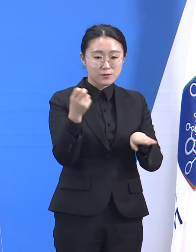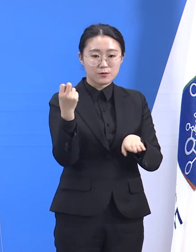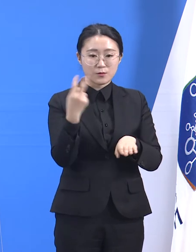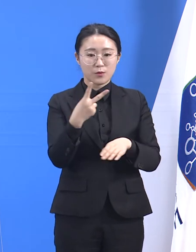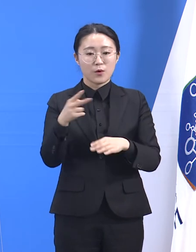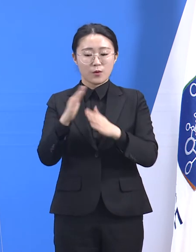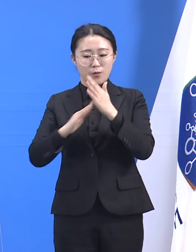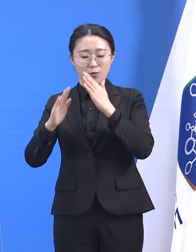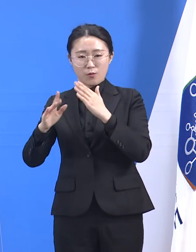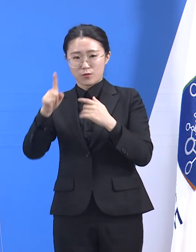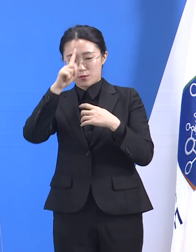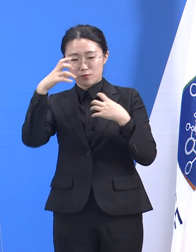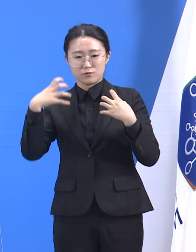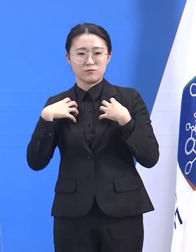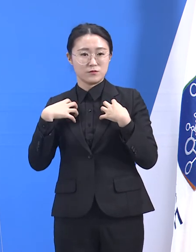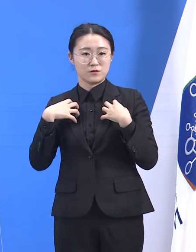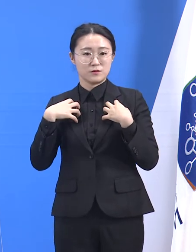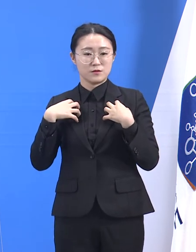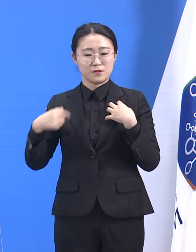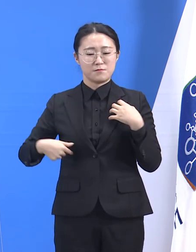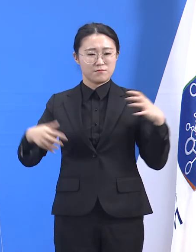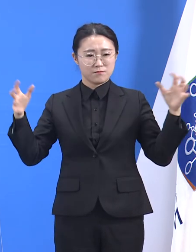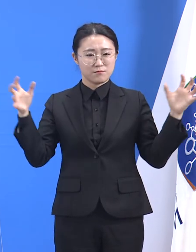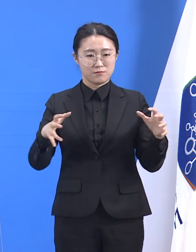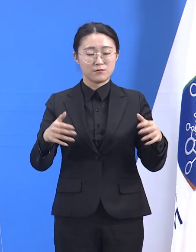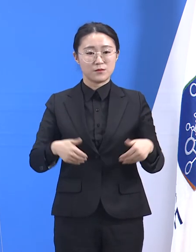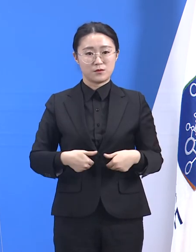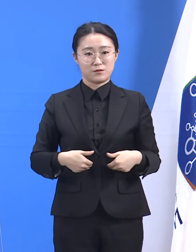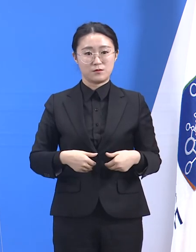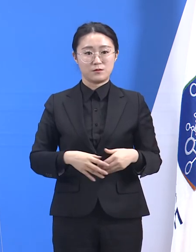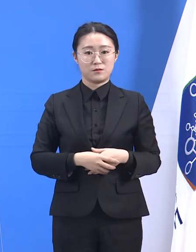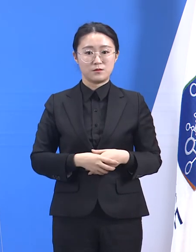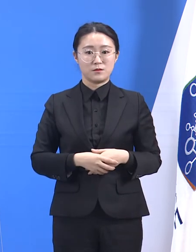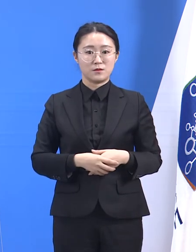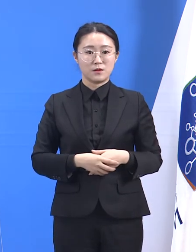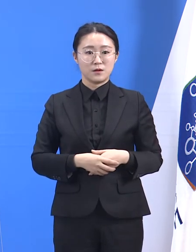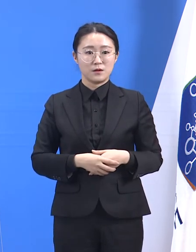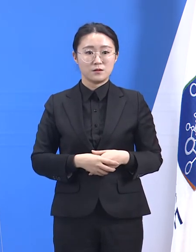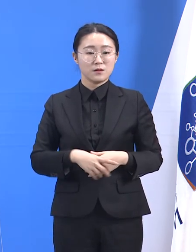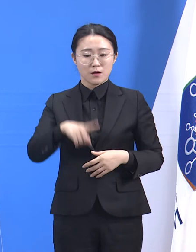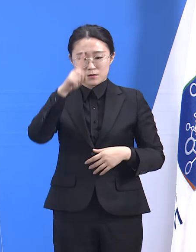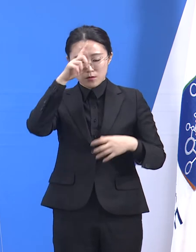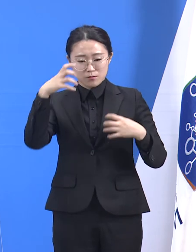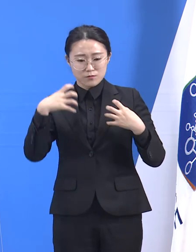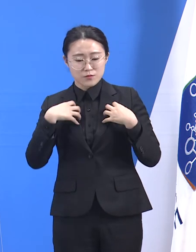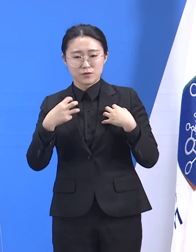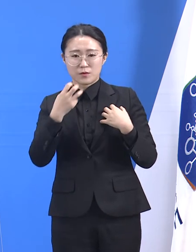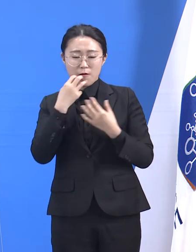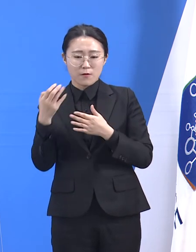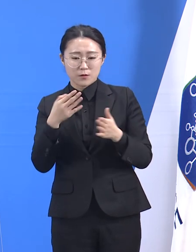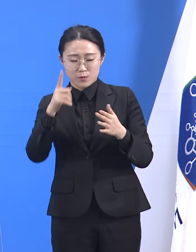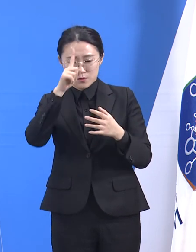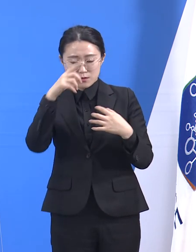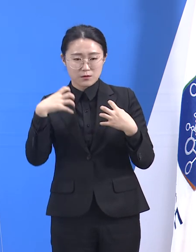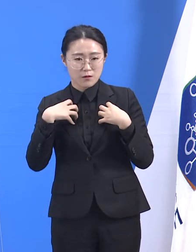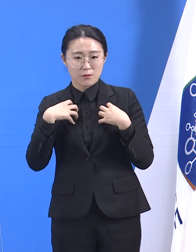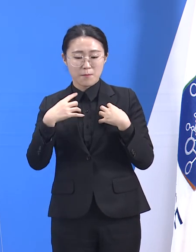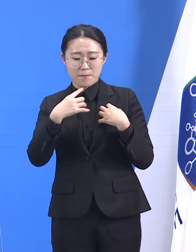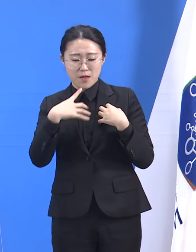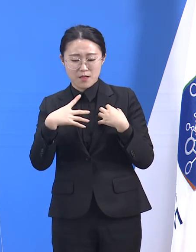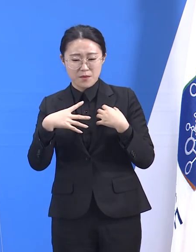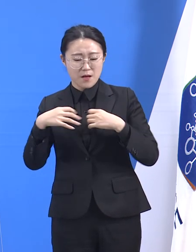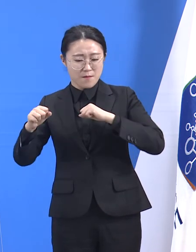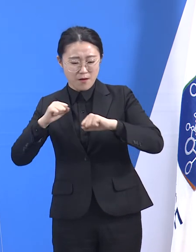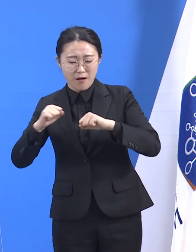3차 유행 시기에 우리가 경험했듯 공공의료기관만으로 대응하는 것은 한계가 명확합니다. 병상이 부족하면서